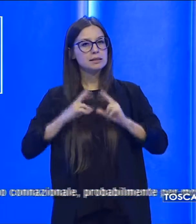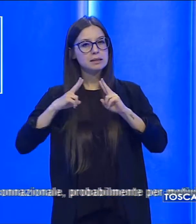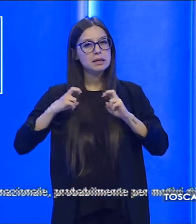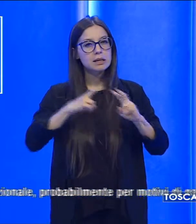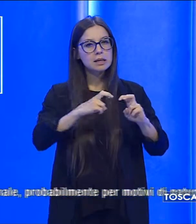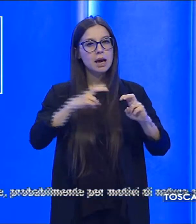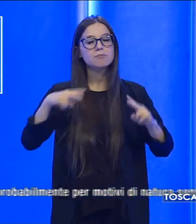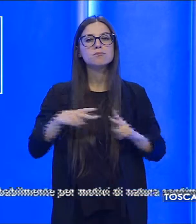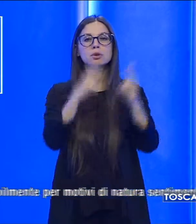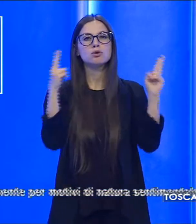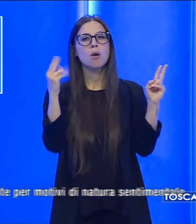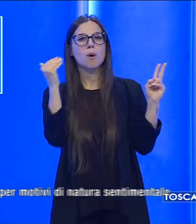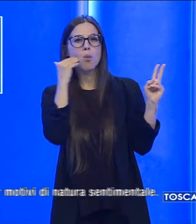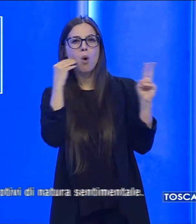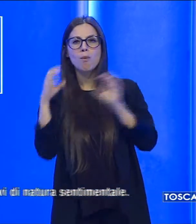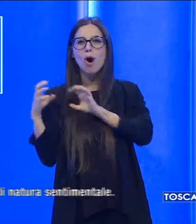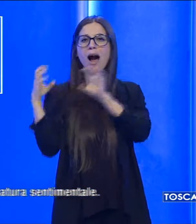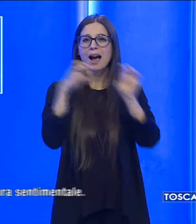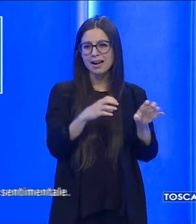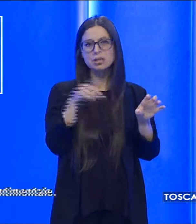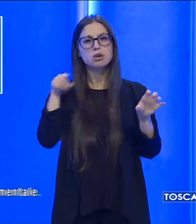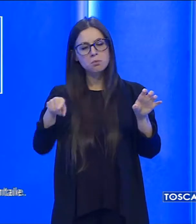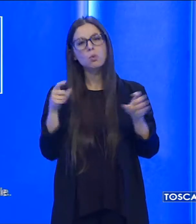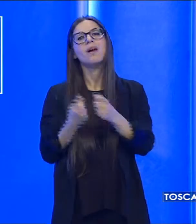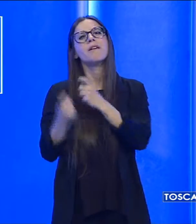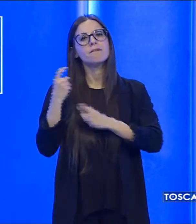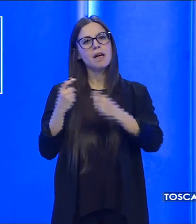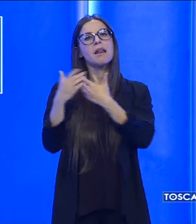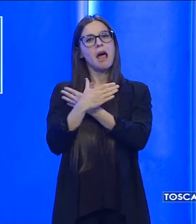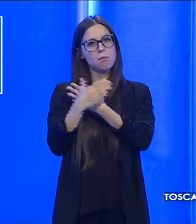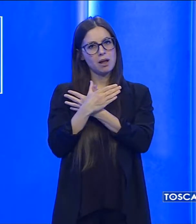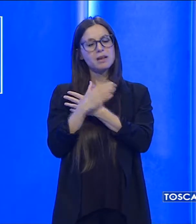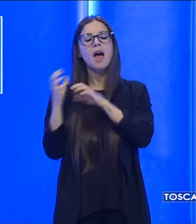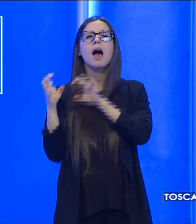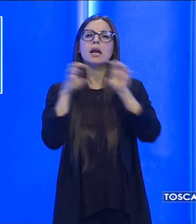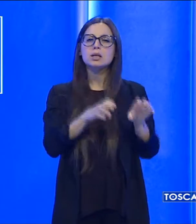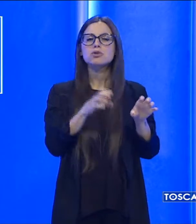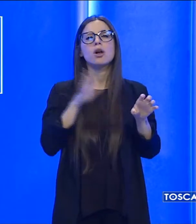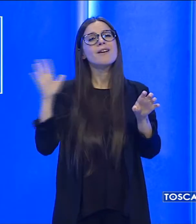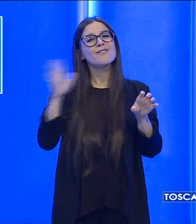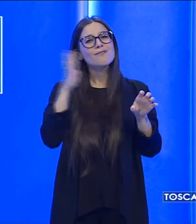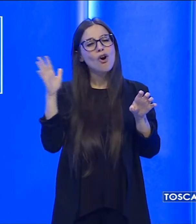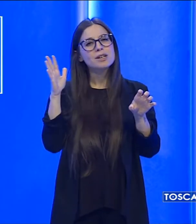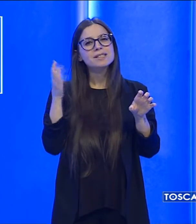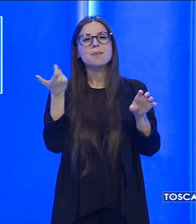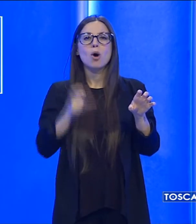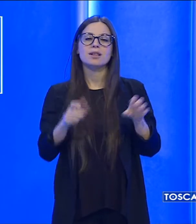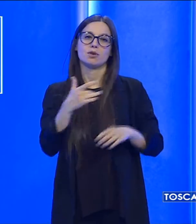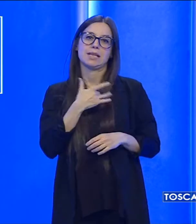sarebbe stato un conoscente, un suo connazionale, probabilmente per motivi di natura sentimentale.